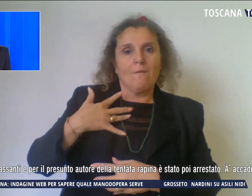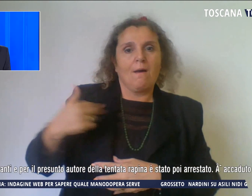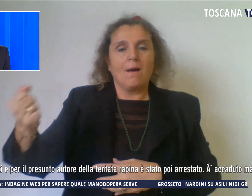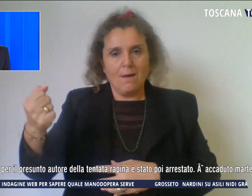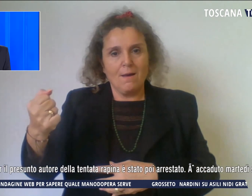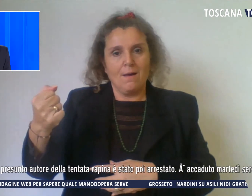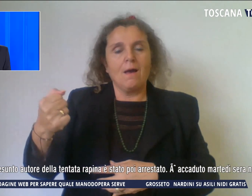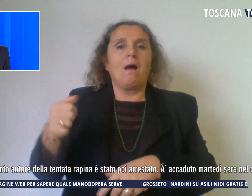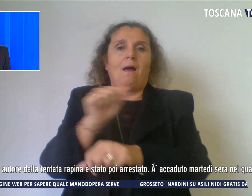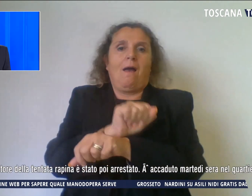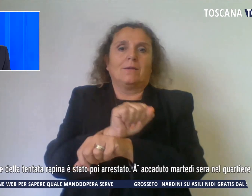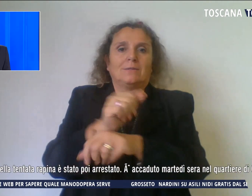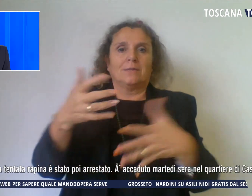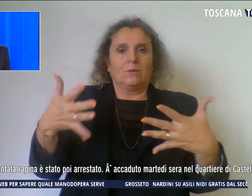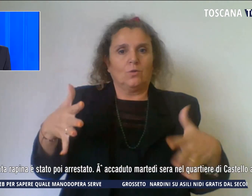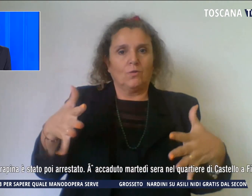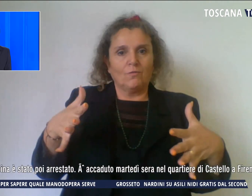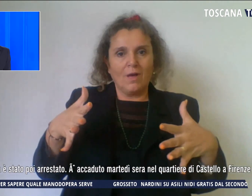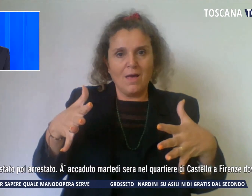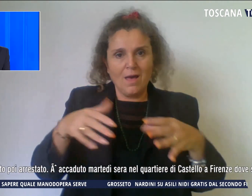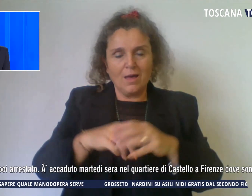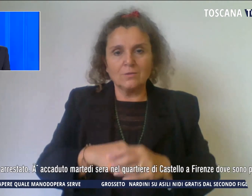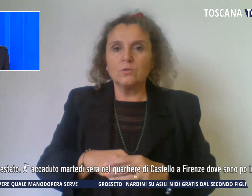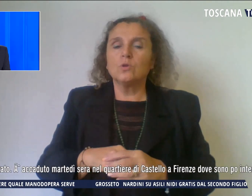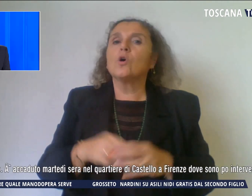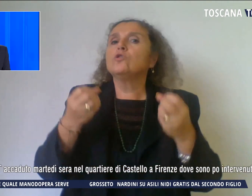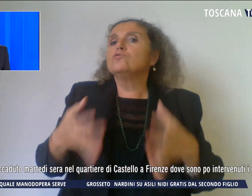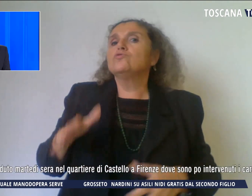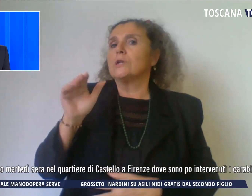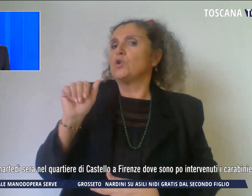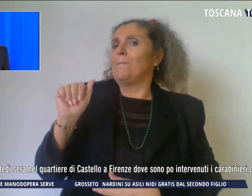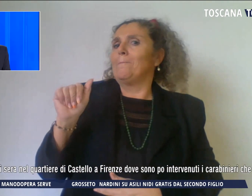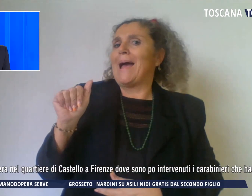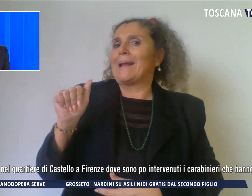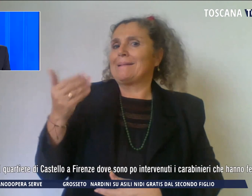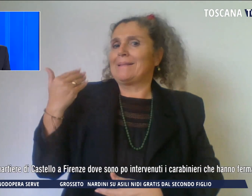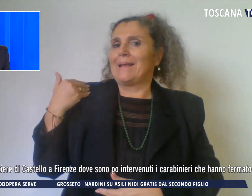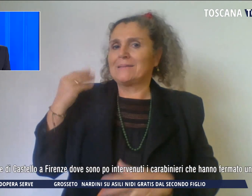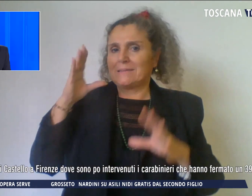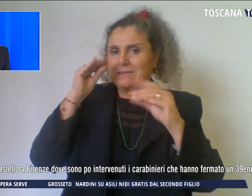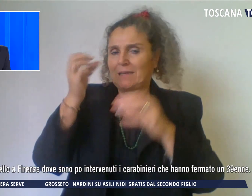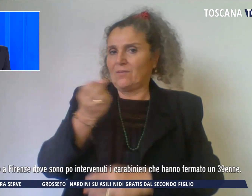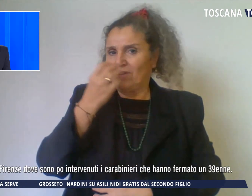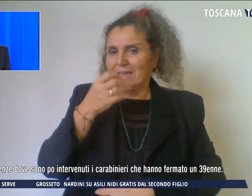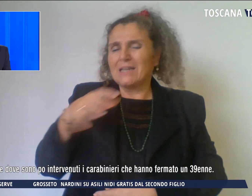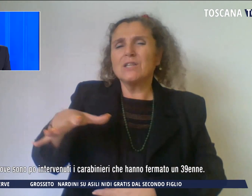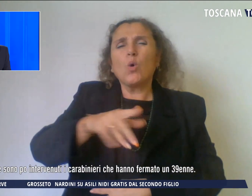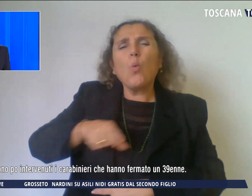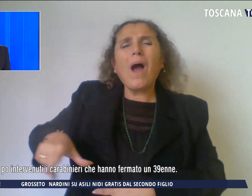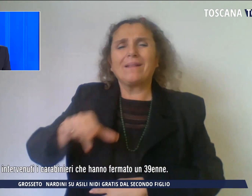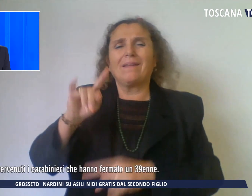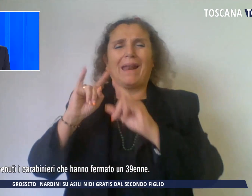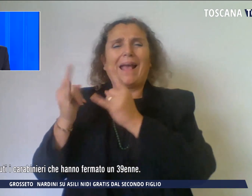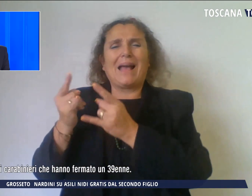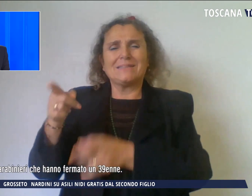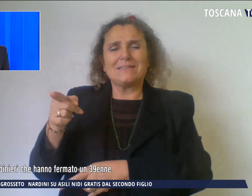arrestato e ha caduto martedì sera a Firenze nel quartiere di Castello dove sono